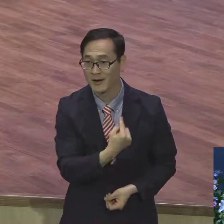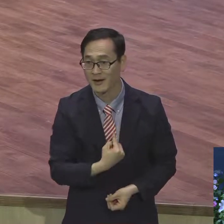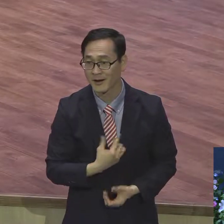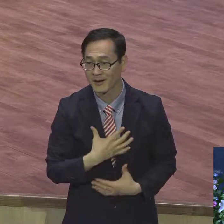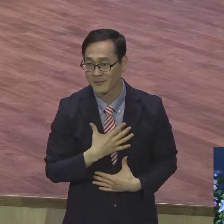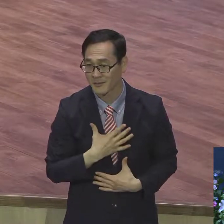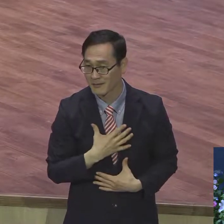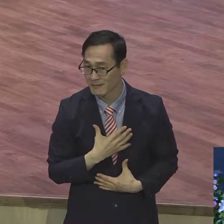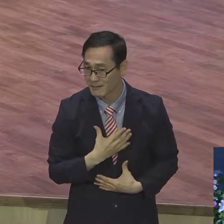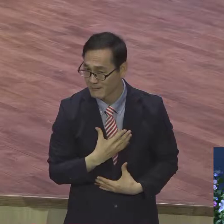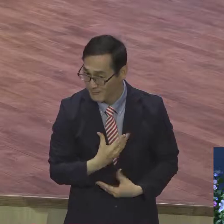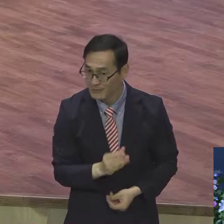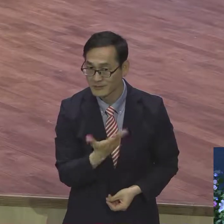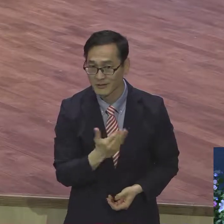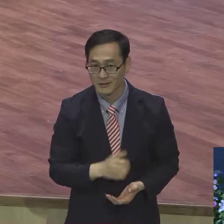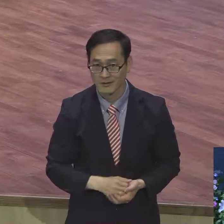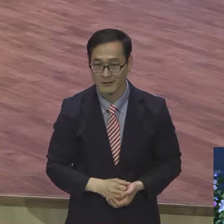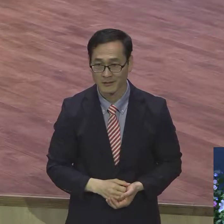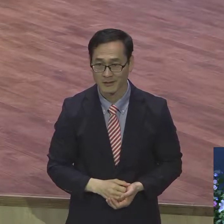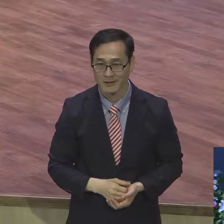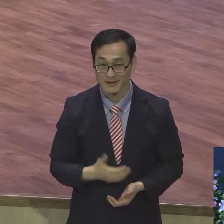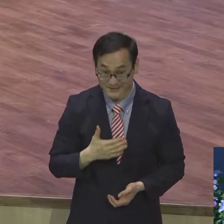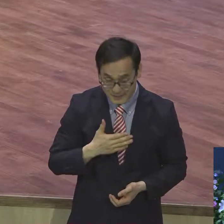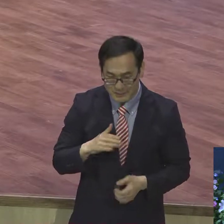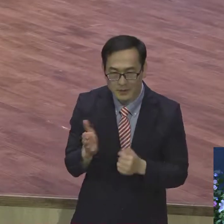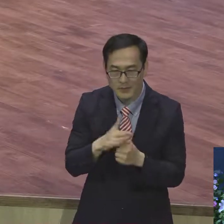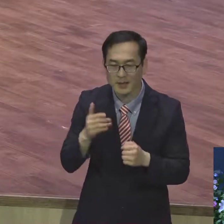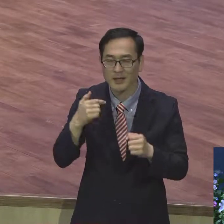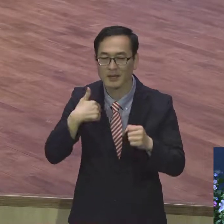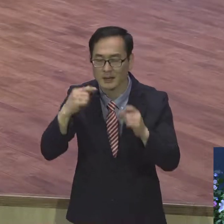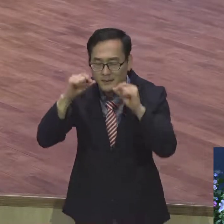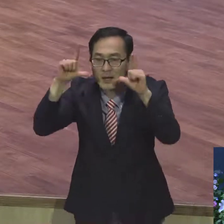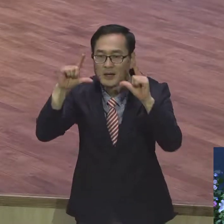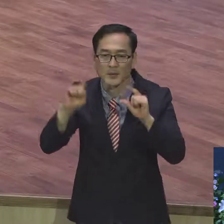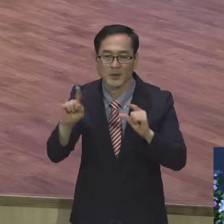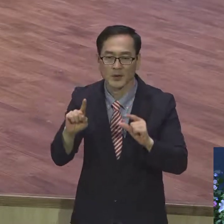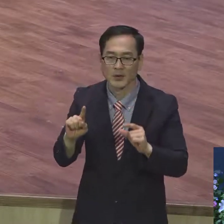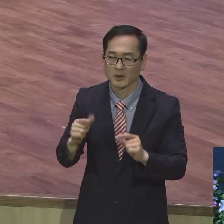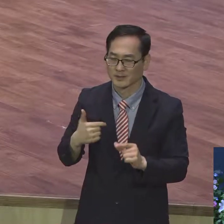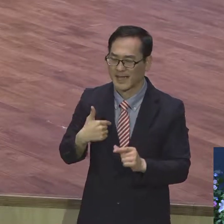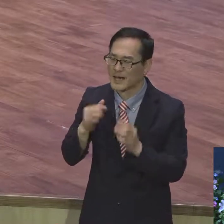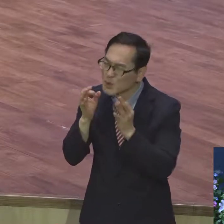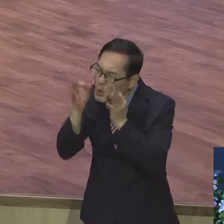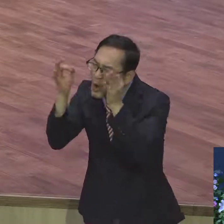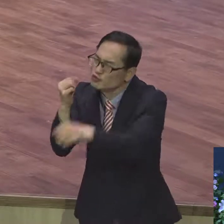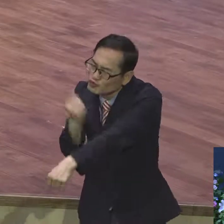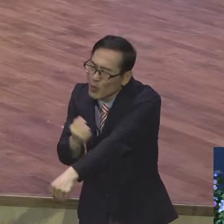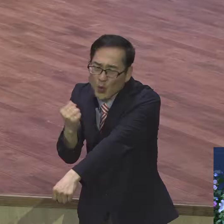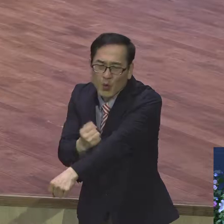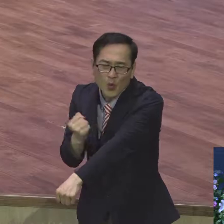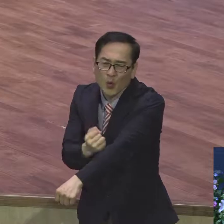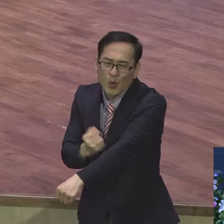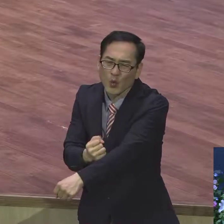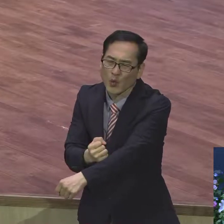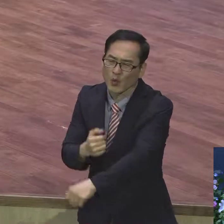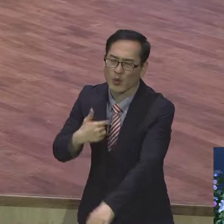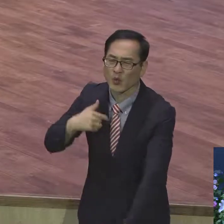그부터는 자신의 힘과 노력이 아닌 예수 그리스도의 이름으로 그 예수 의지를